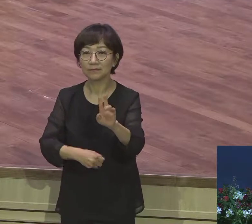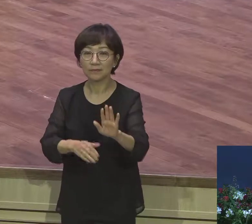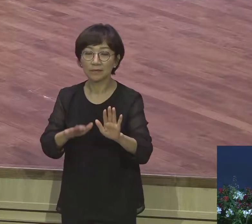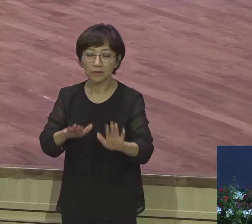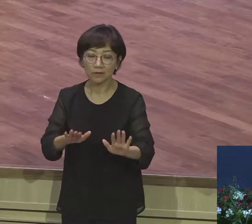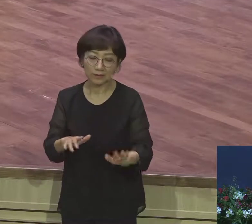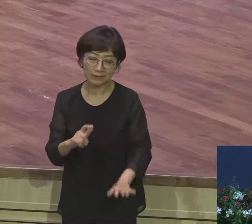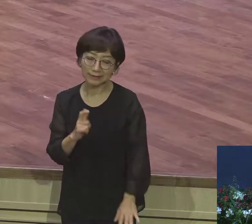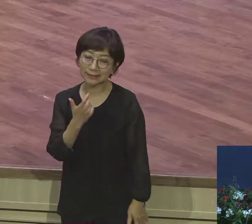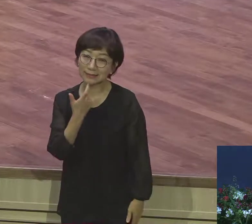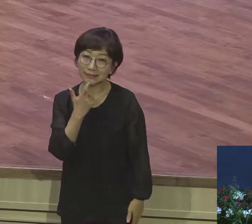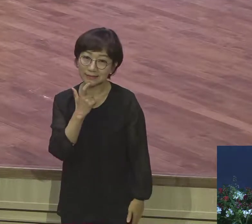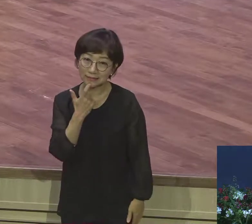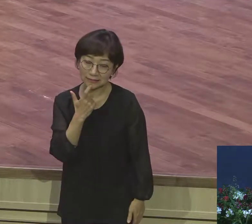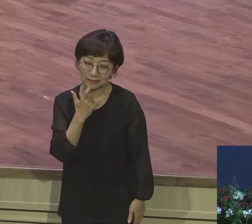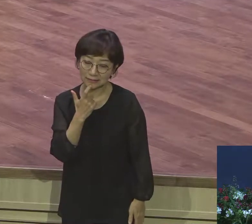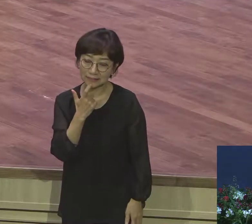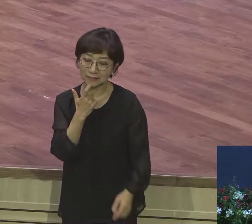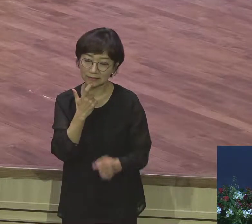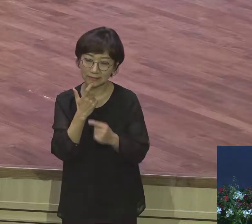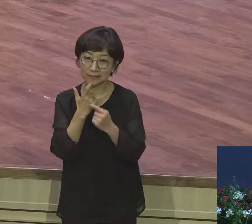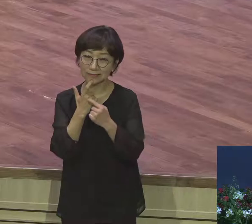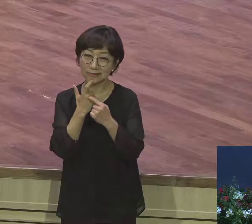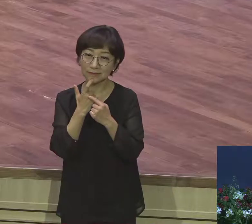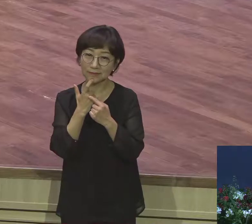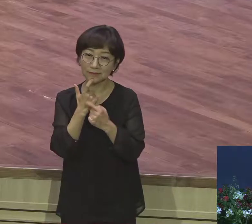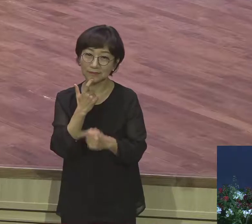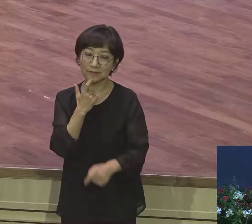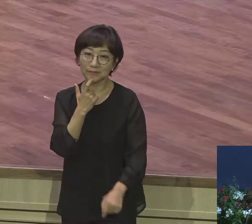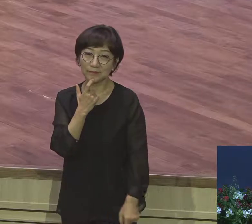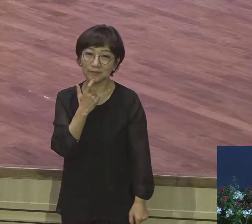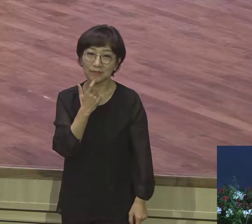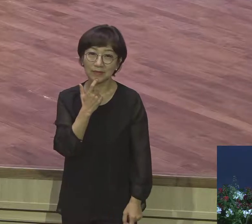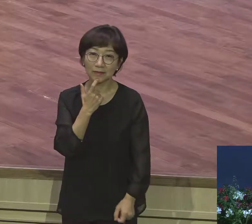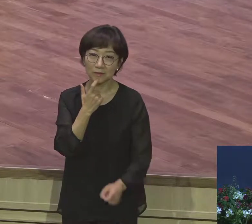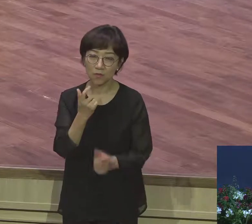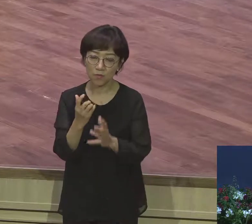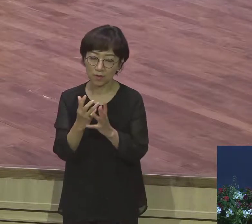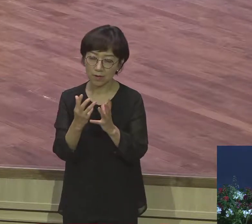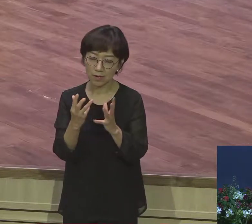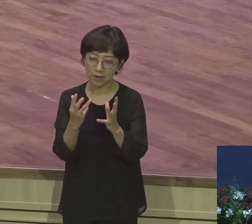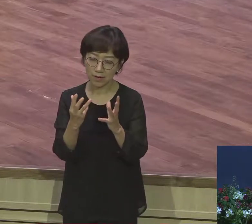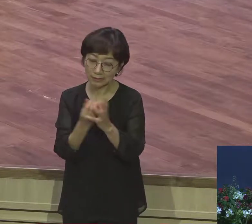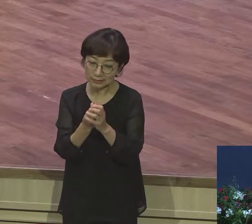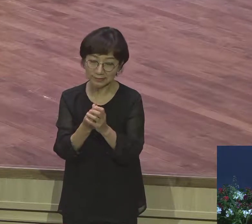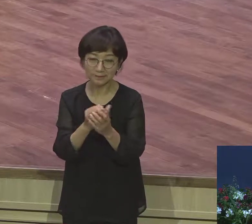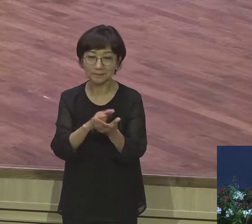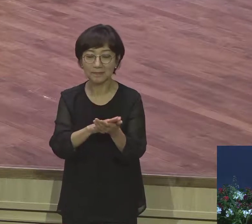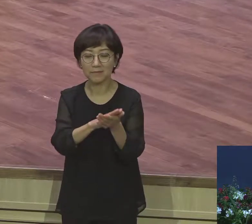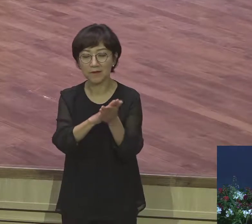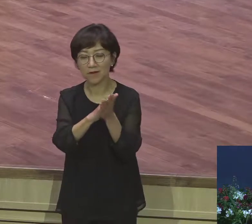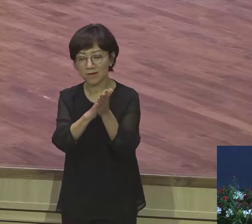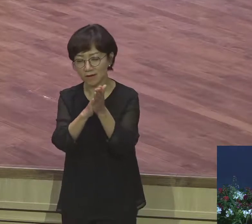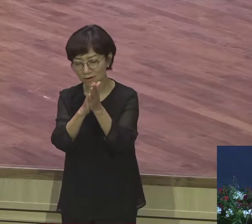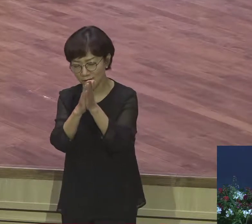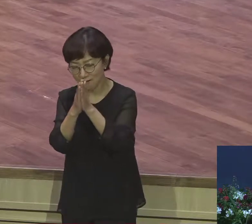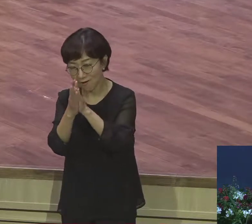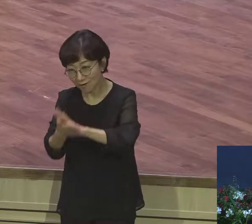완전히 그렇게 극적인 변화를 체험하는데 이 변화가